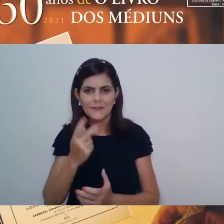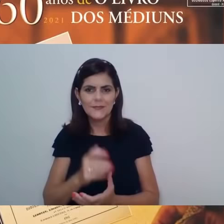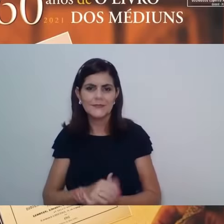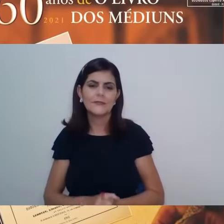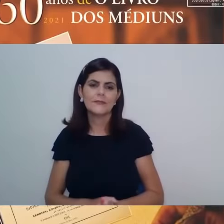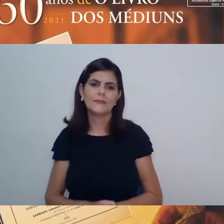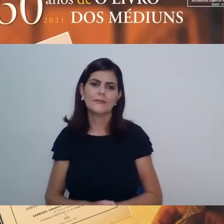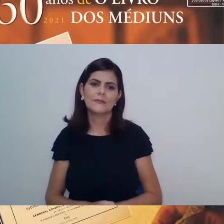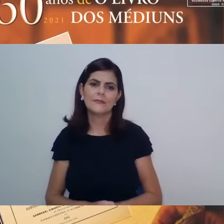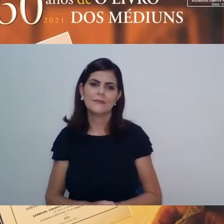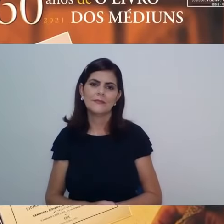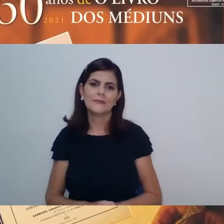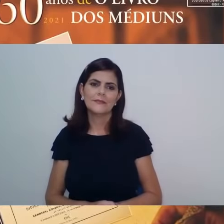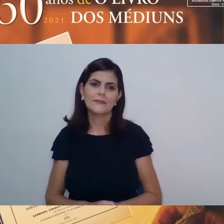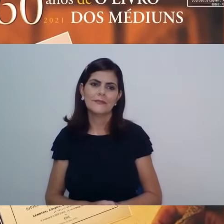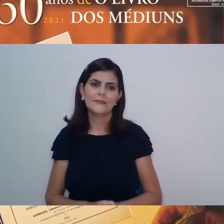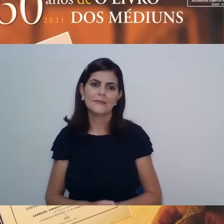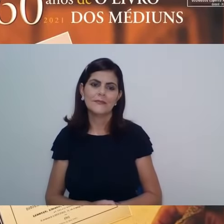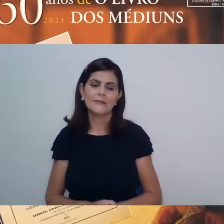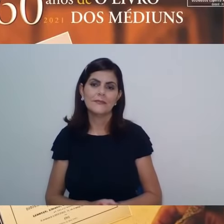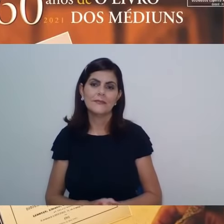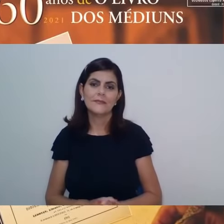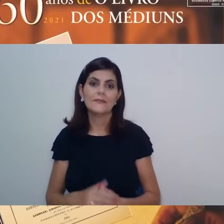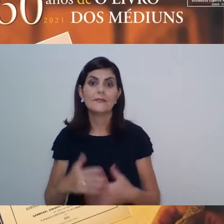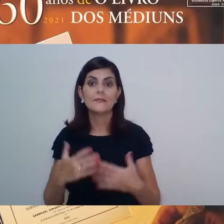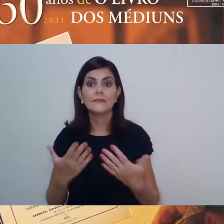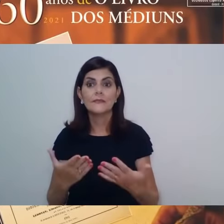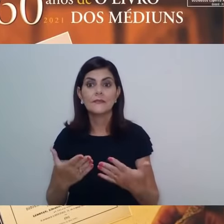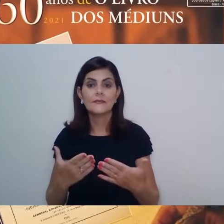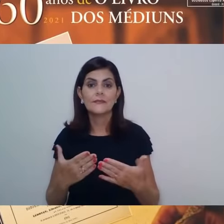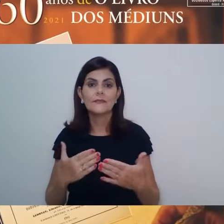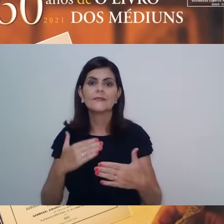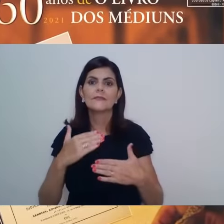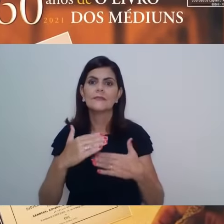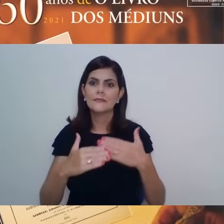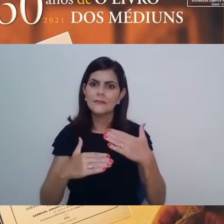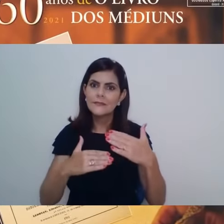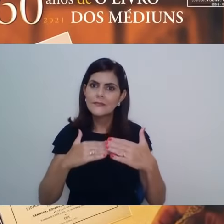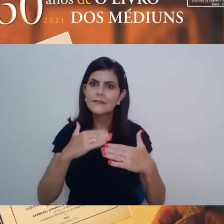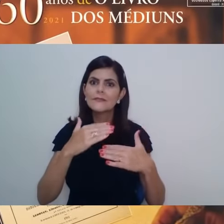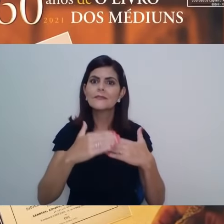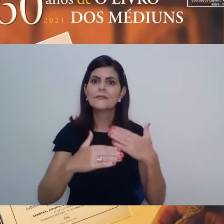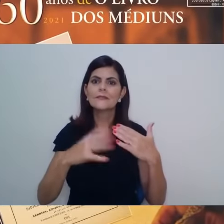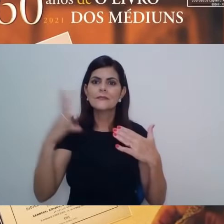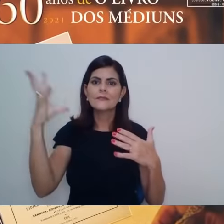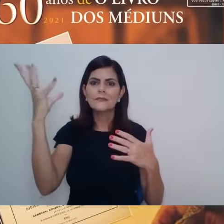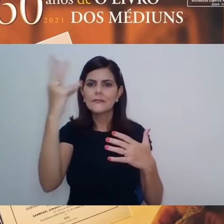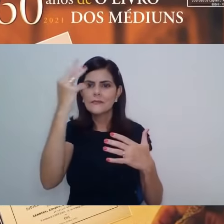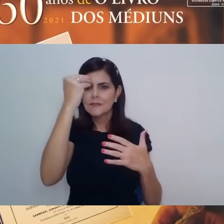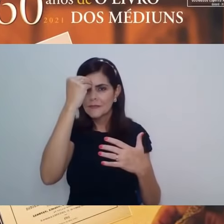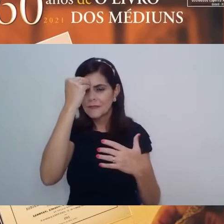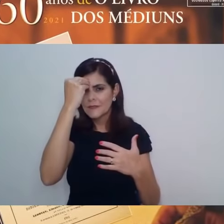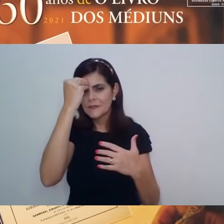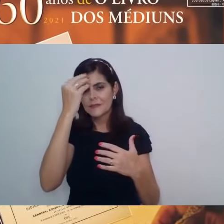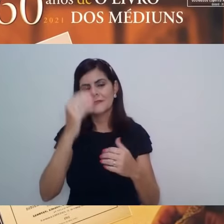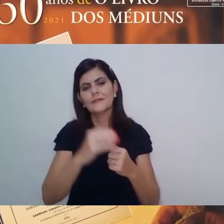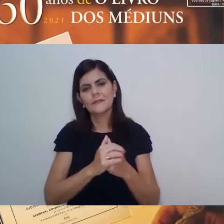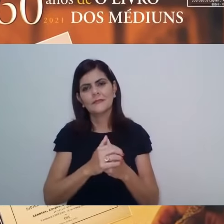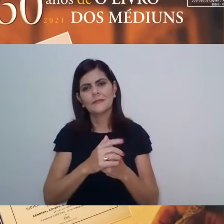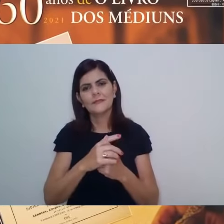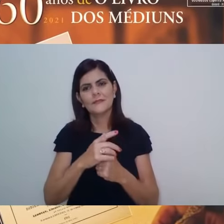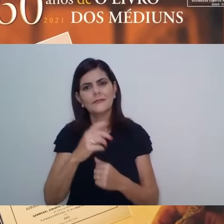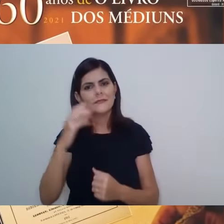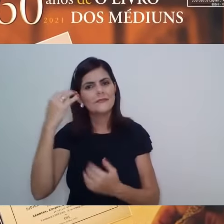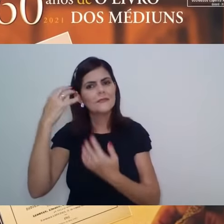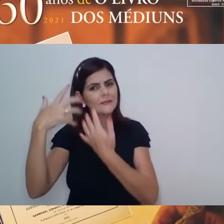Então, é a jornada da construção do médium refletir sobre a vida de Paulo, porque,